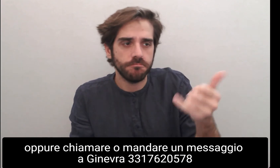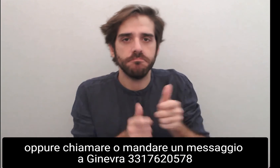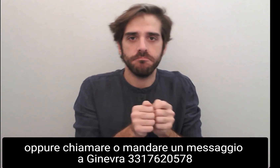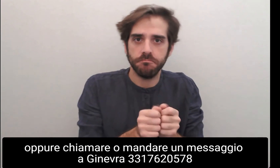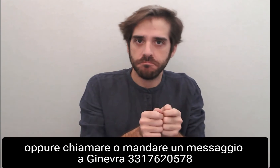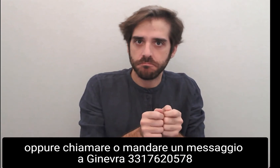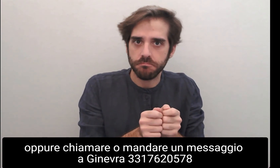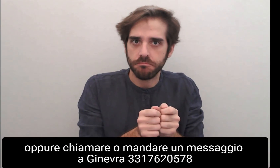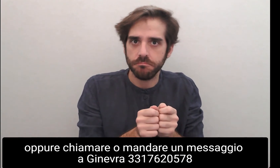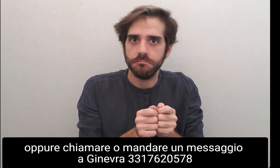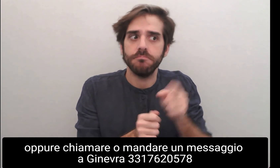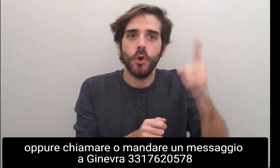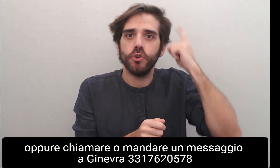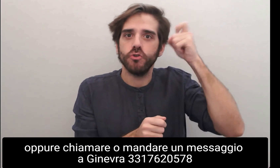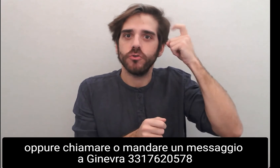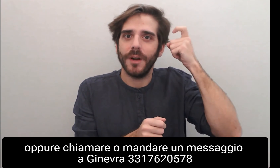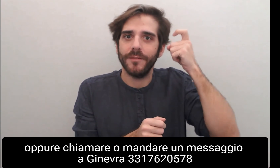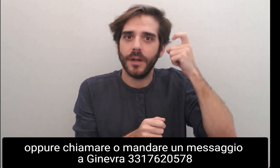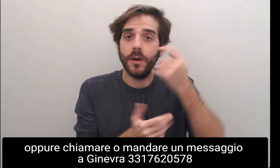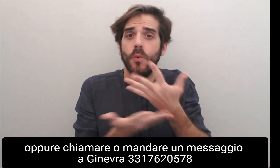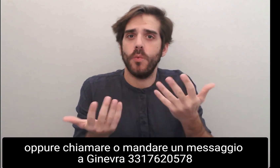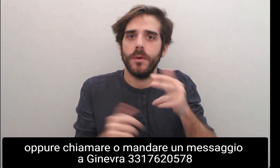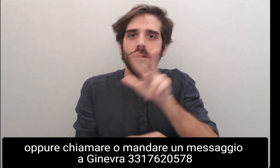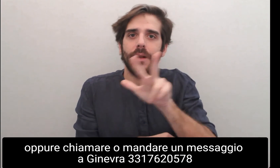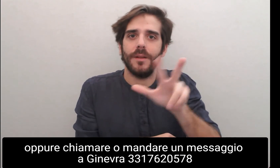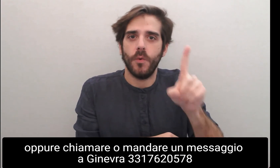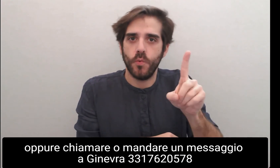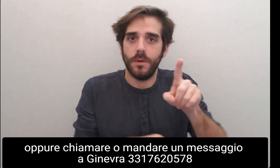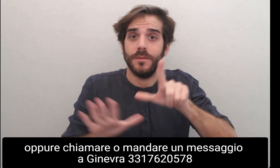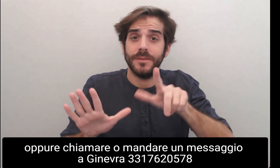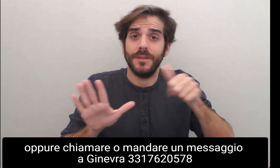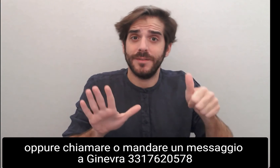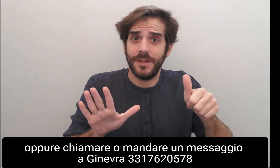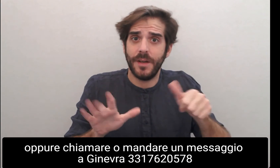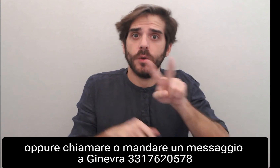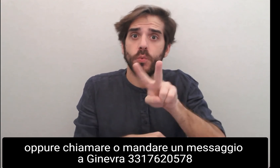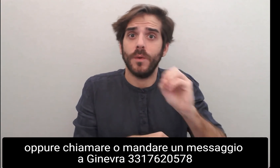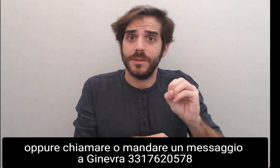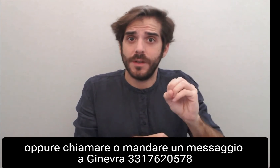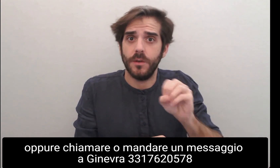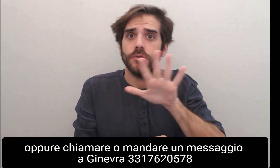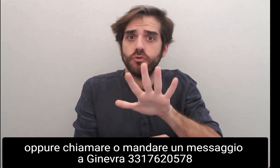a Ginevra al numero 331 76 20 578.